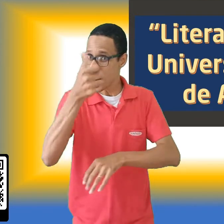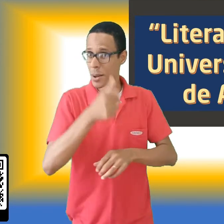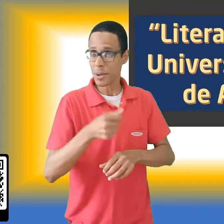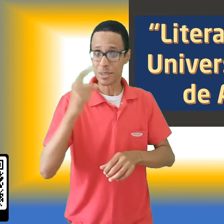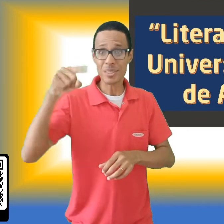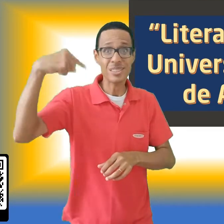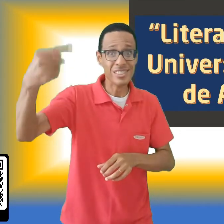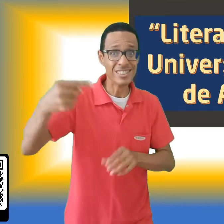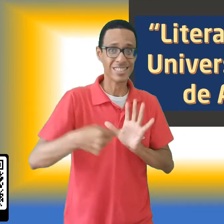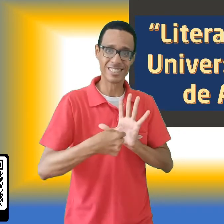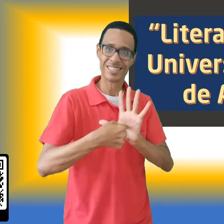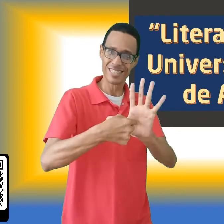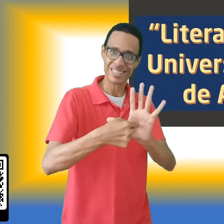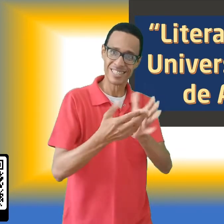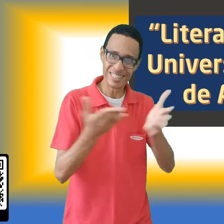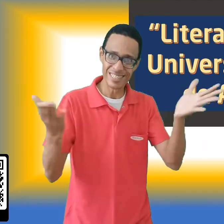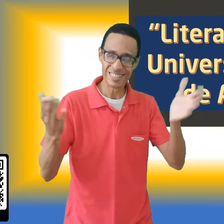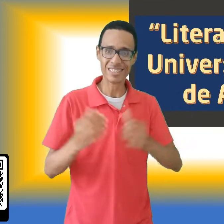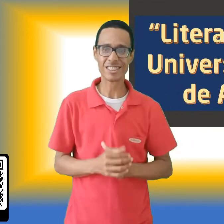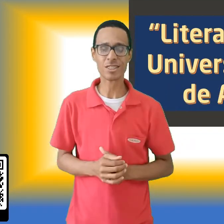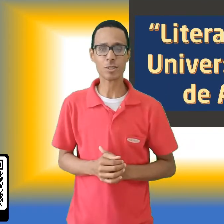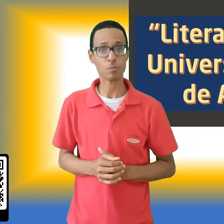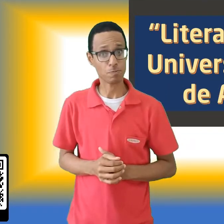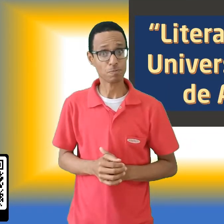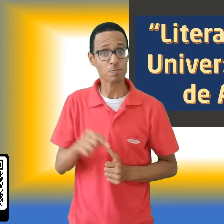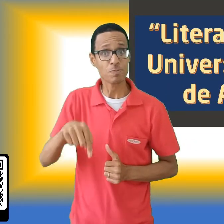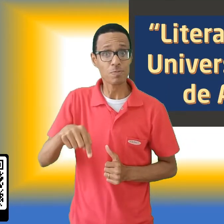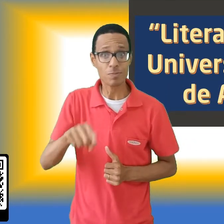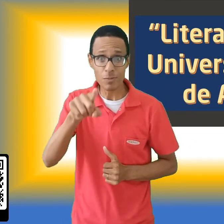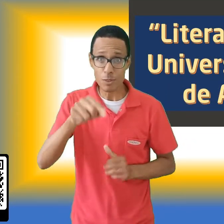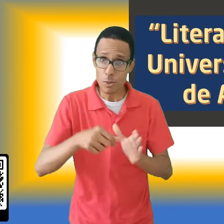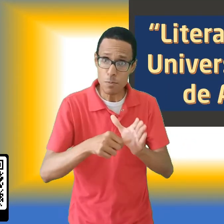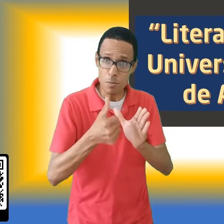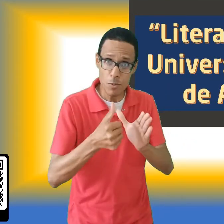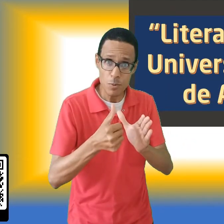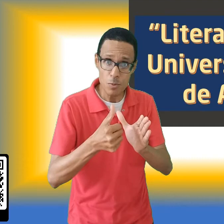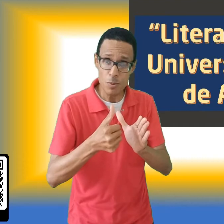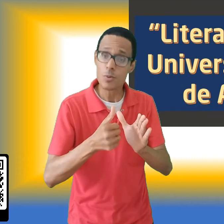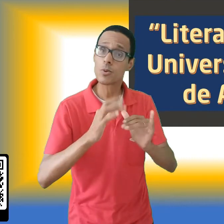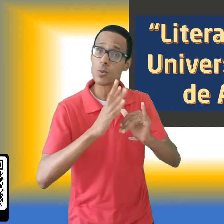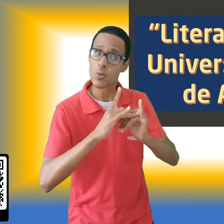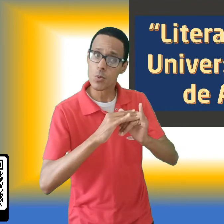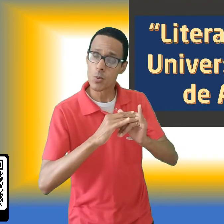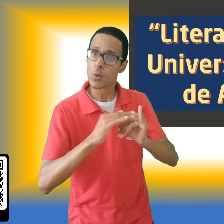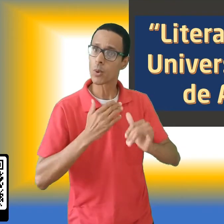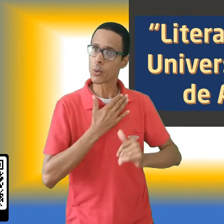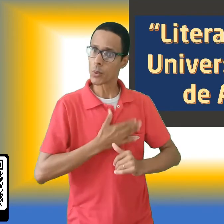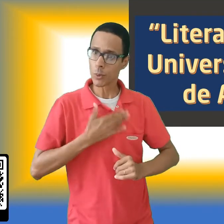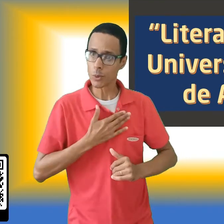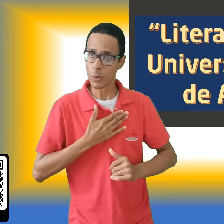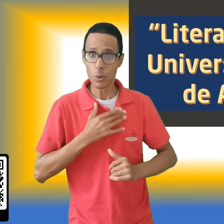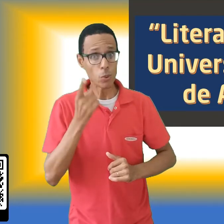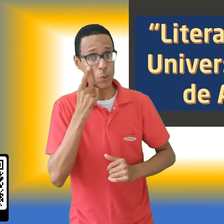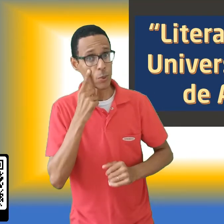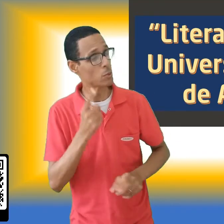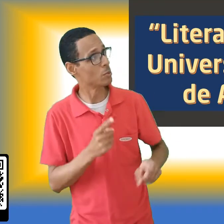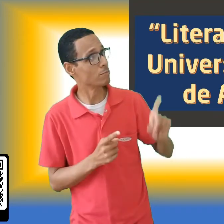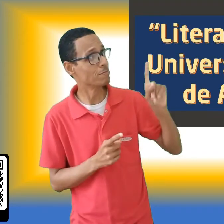estará prontinho para você. Chegou agora por aqui? Gostou do projeto? Clique nesse